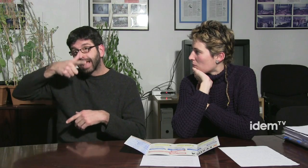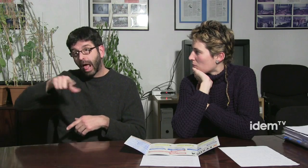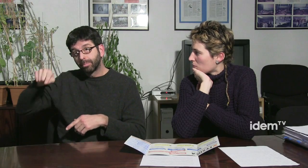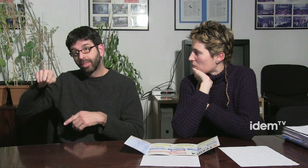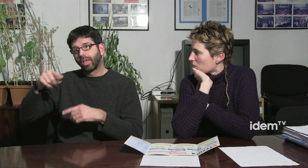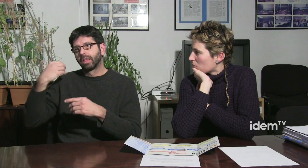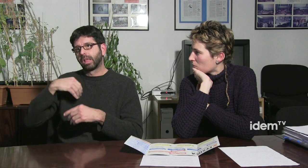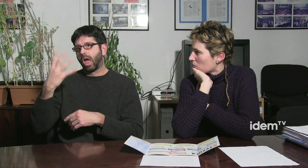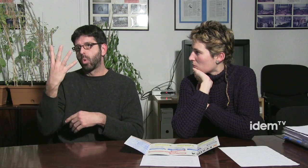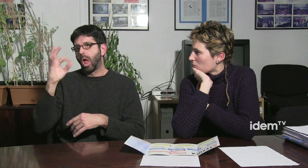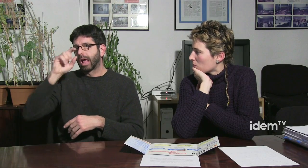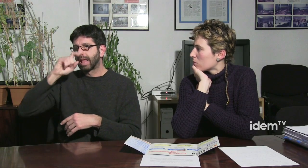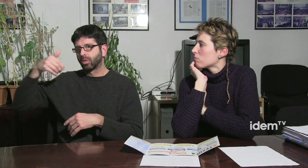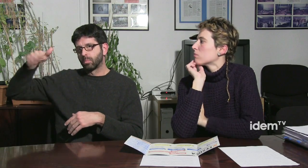ara el Casal Lambda